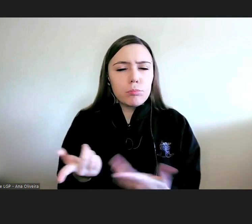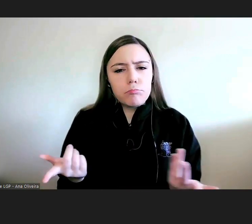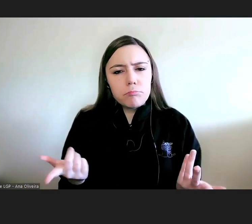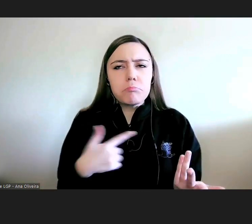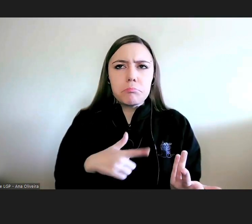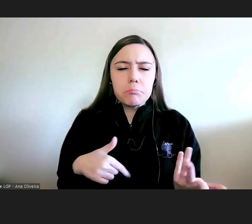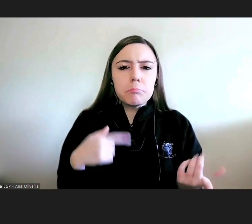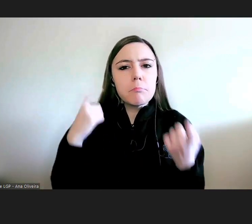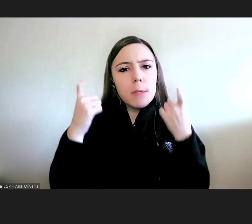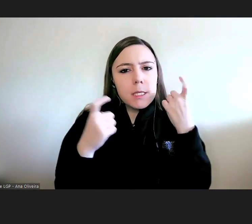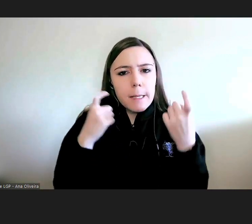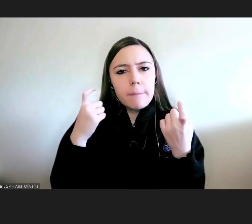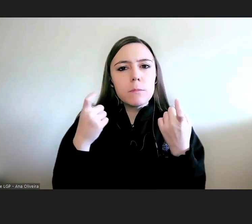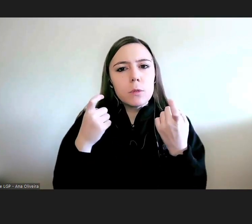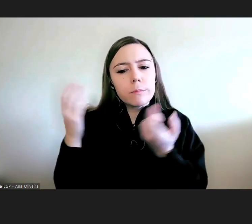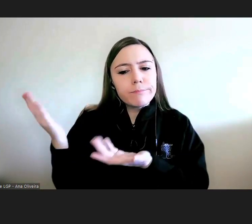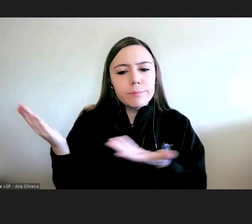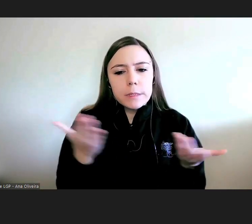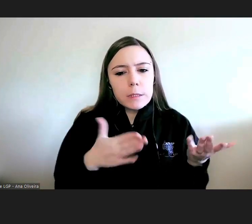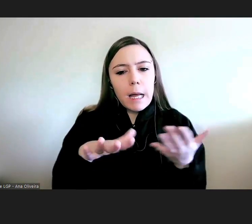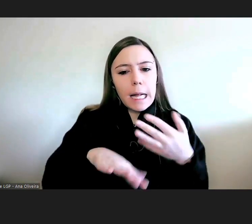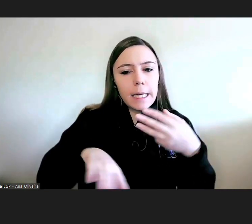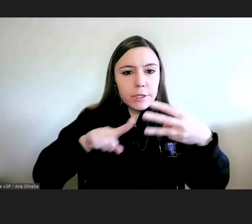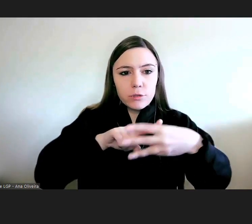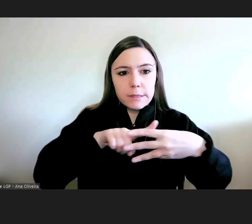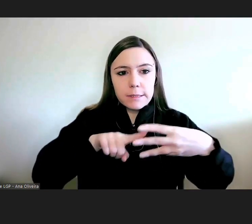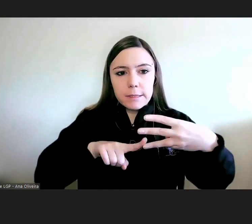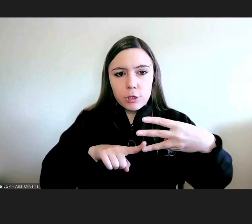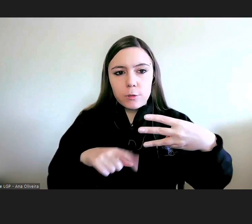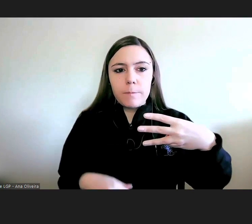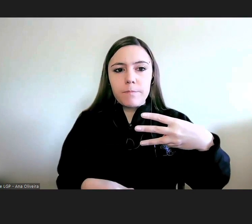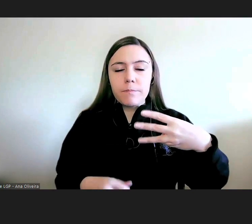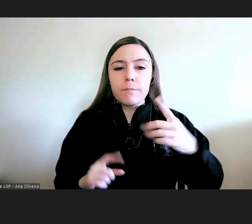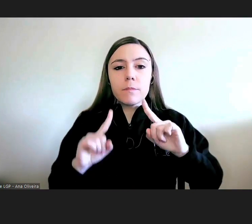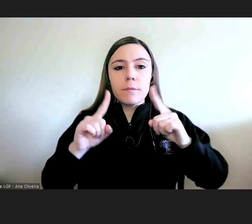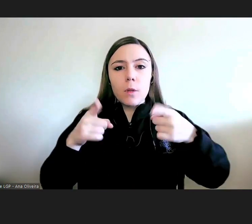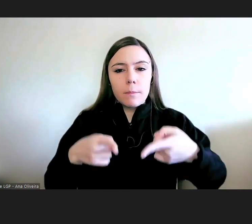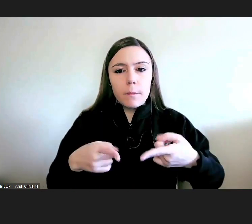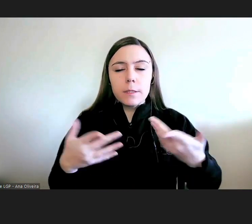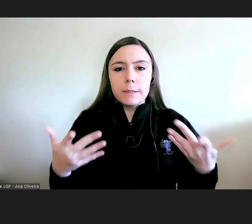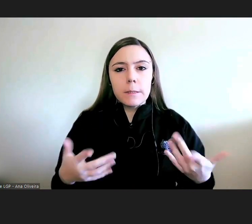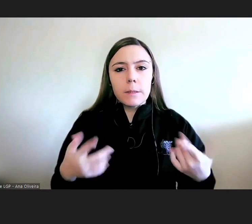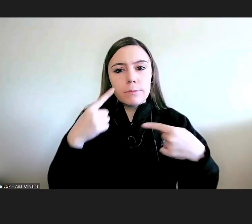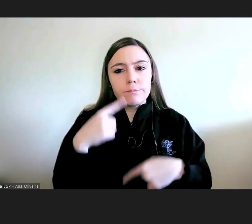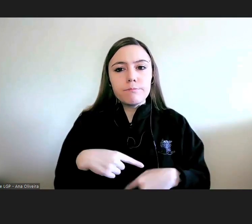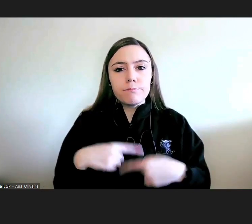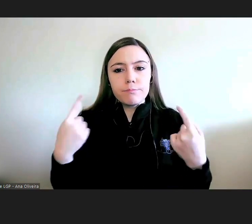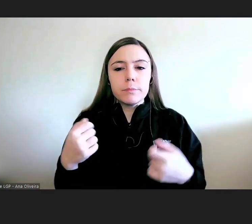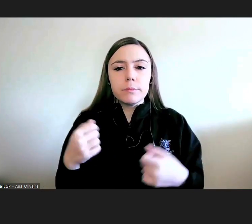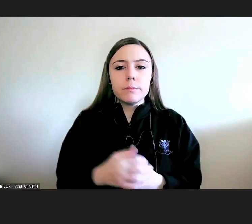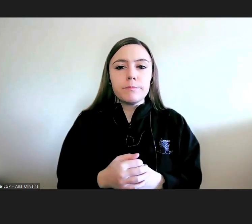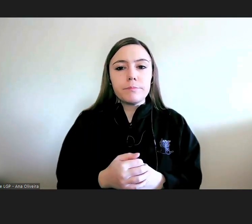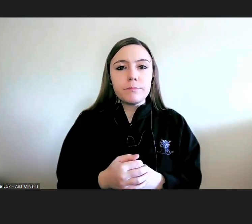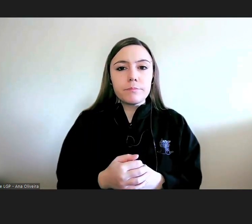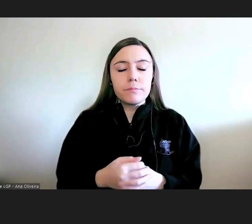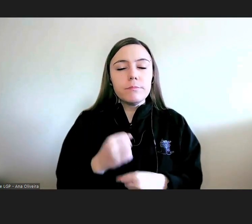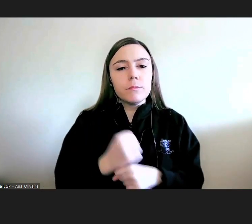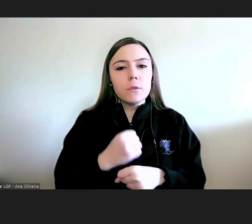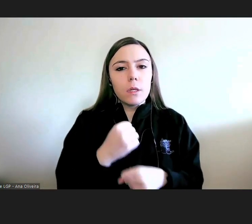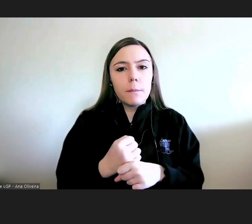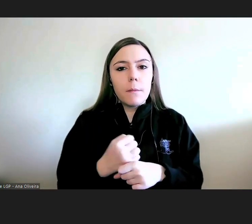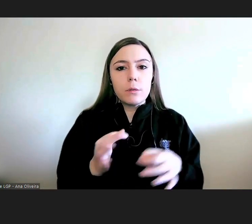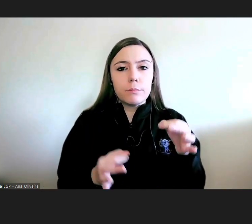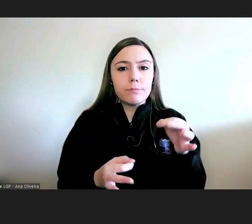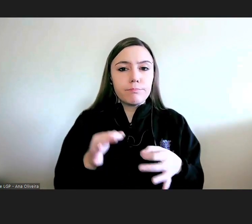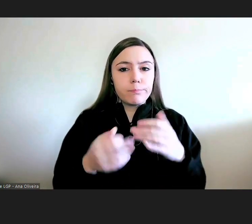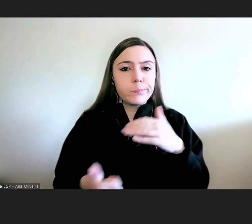a apresentação nestes três tópicos. Começaria, então, pela apresentação da atuação do Provedor de Justiça no âmbito dos direitos humanos.